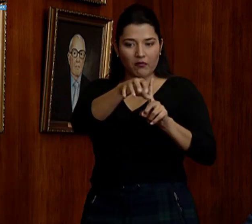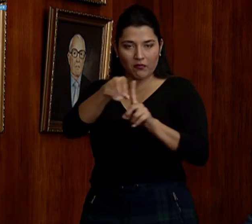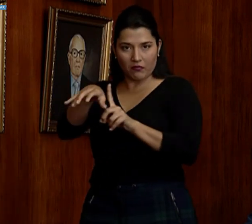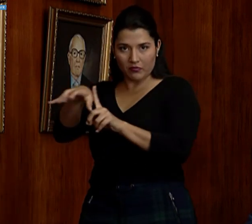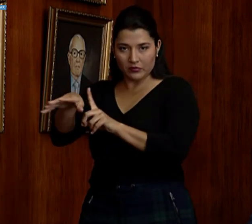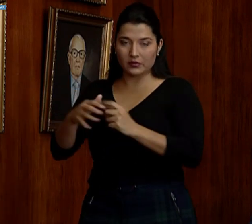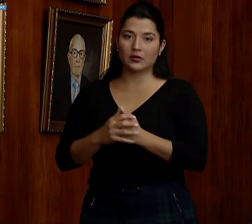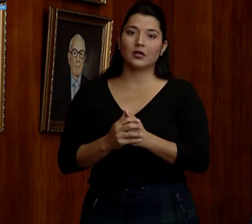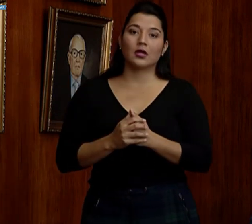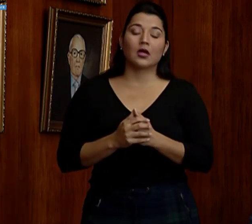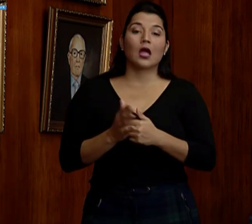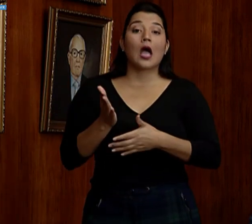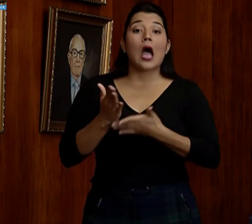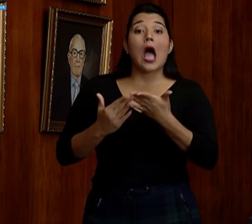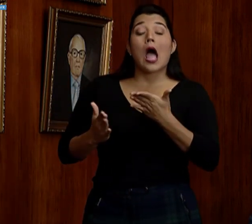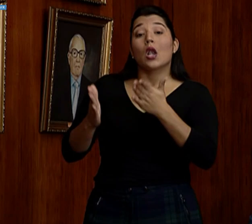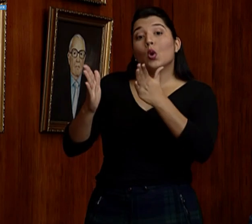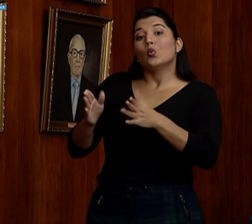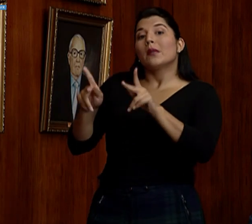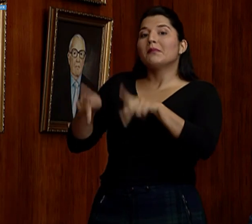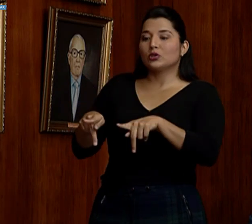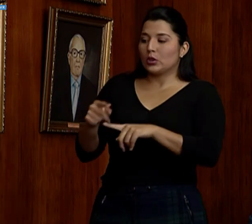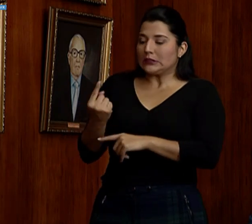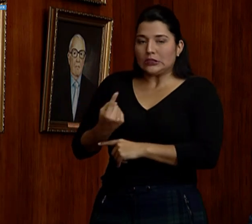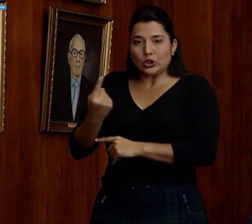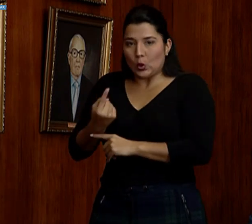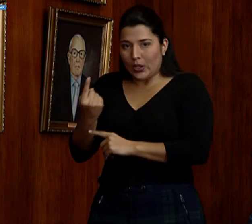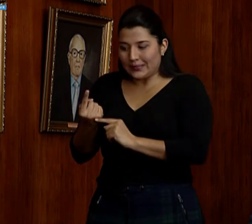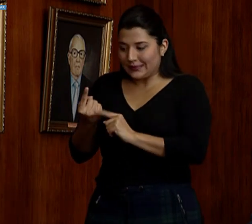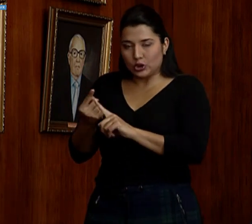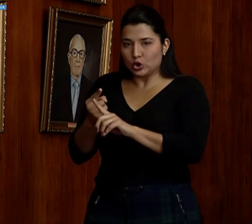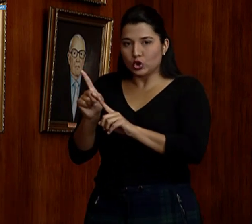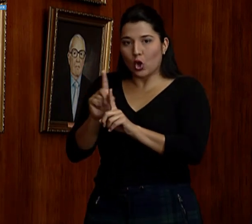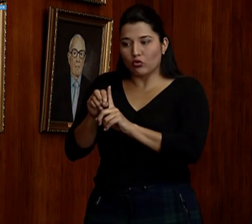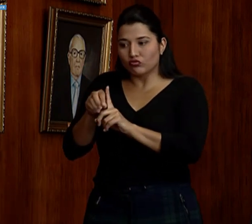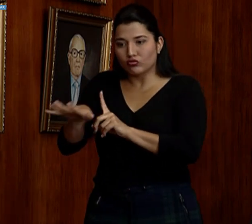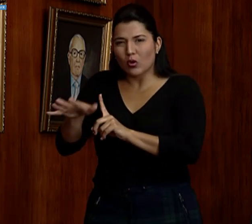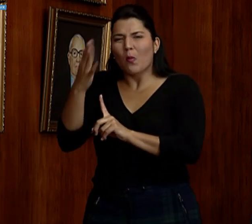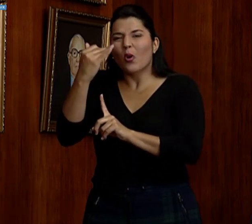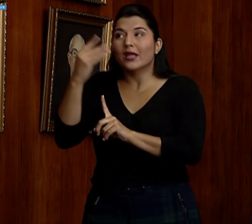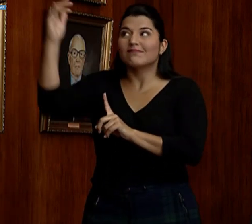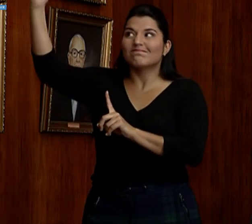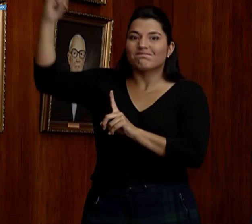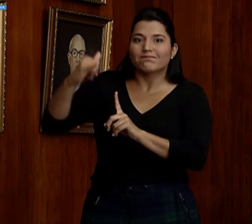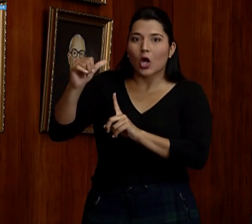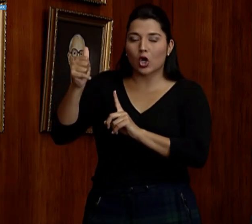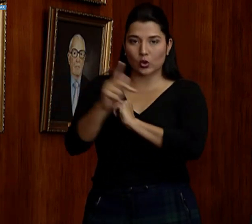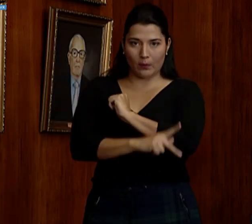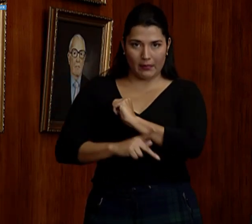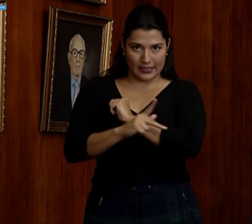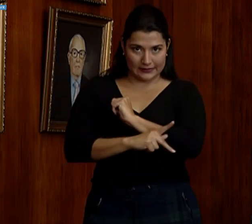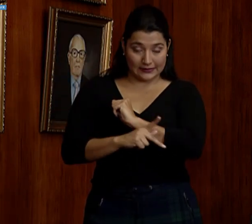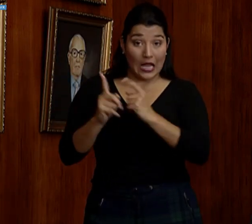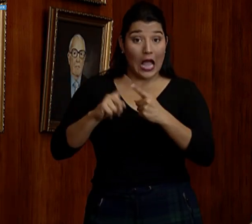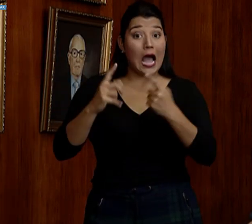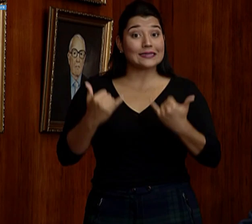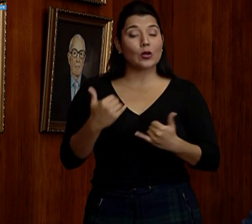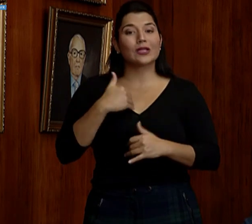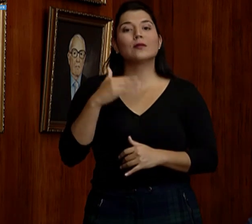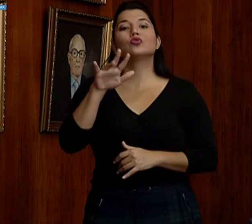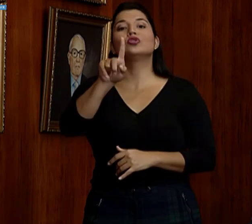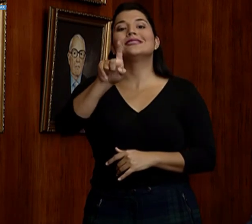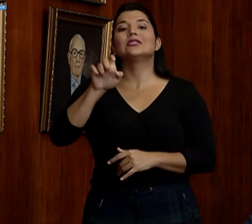regresado de diferentes países. Y como lo decía, pues, hasta el momento tenemos 117